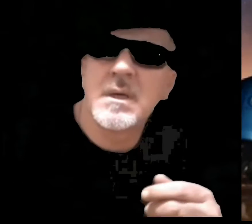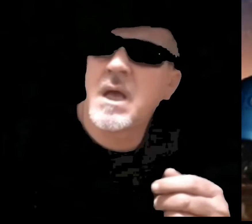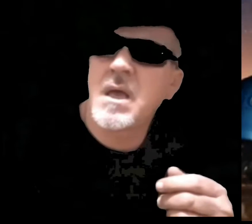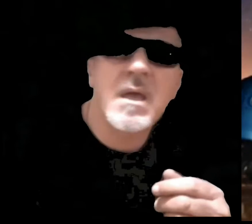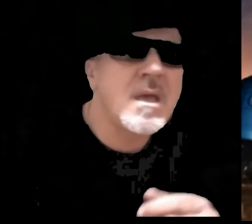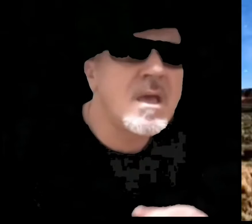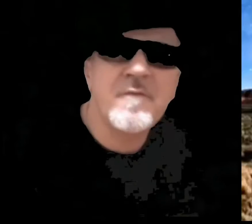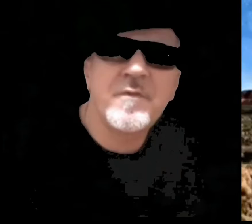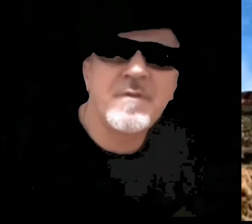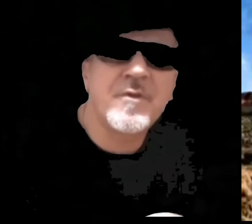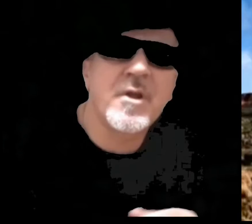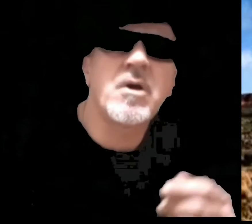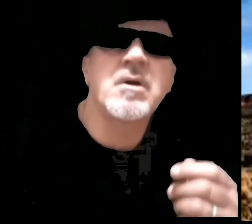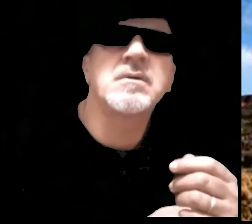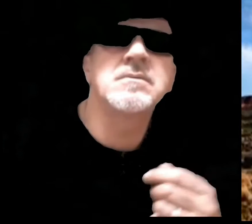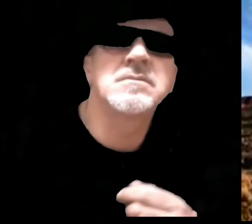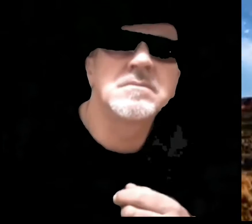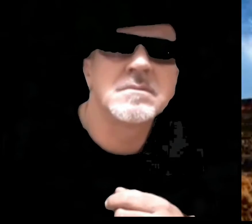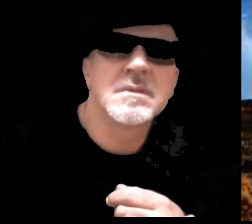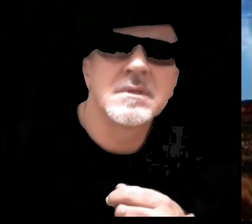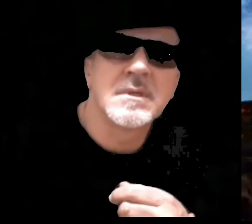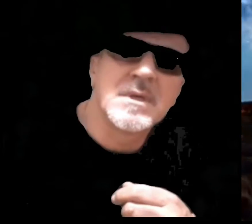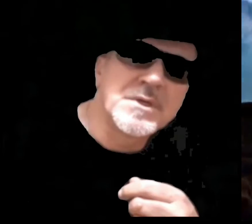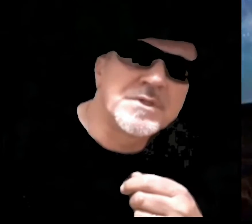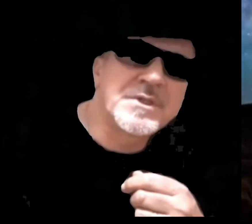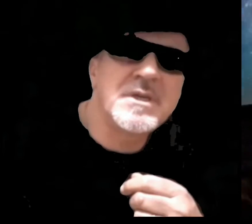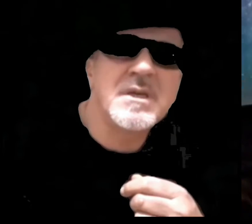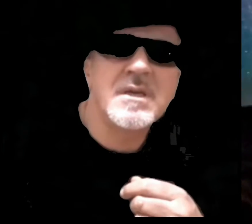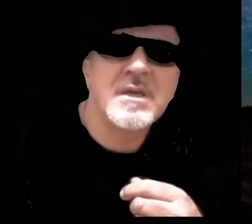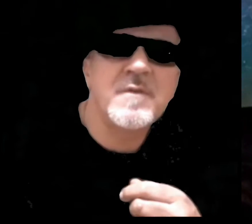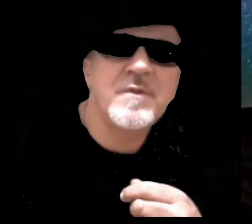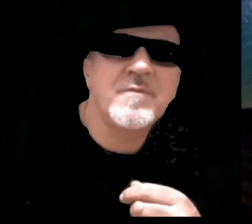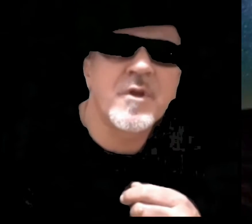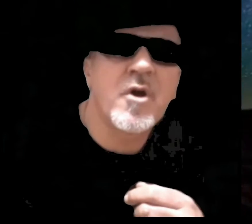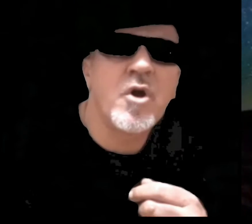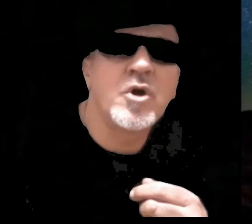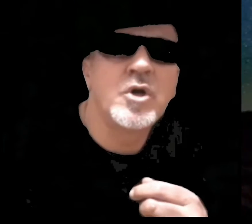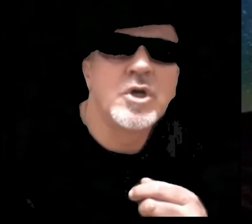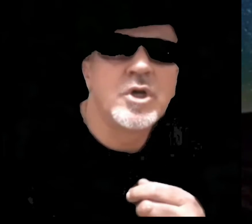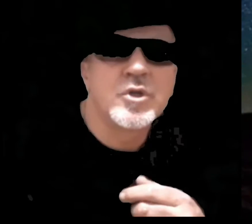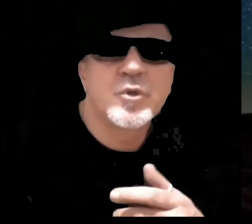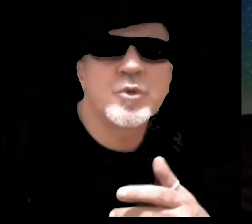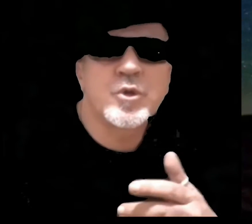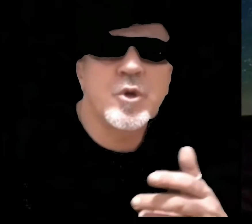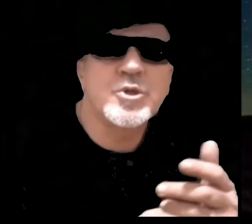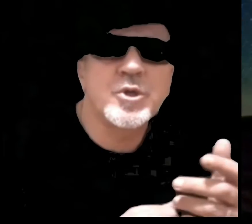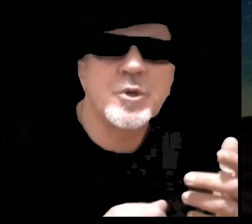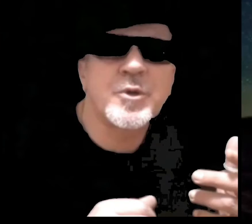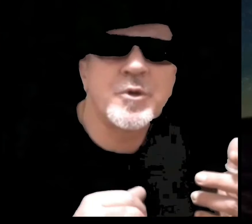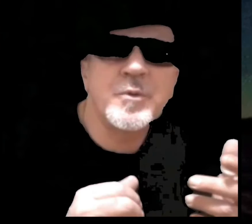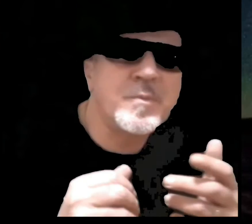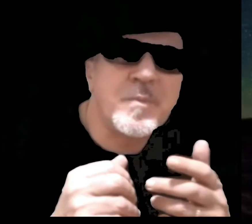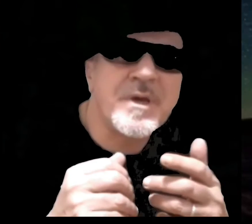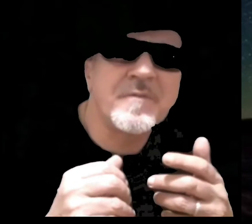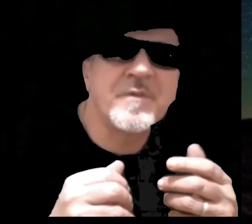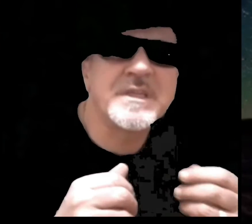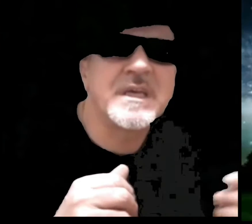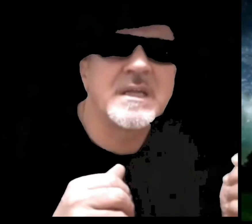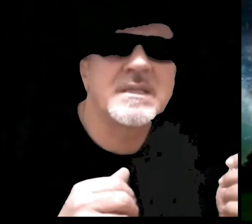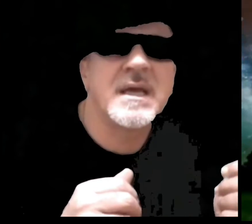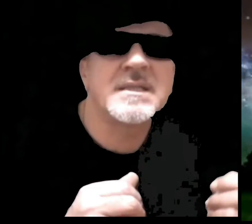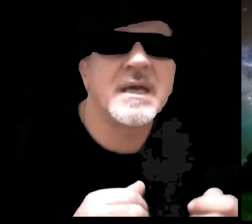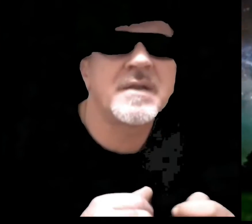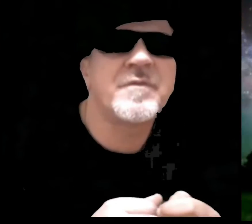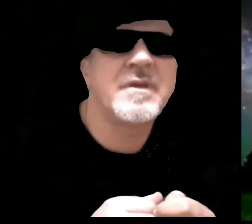E vivrò, sì, vivrò tutto il giorno per